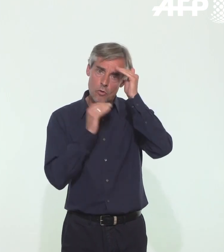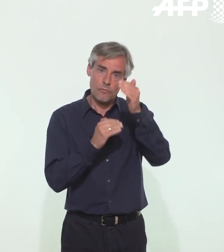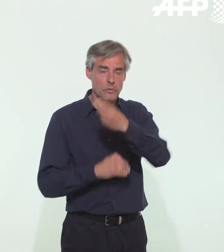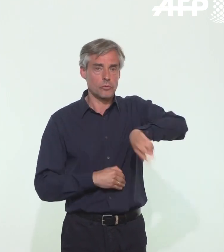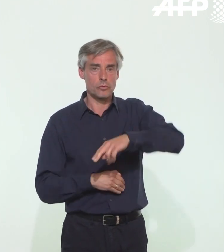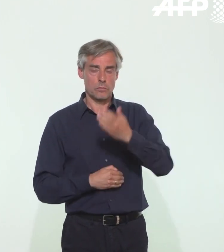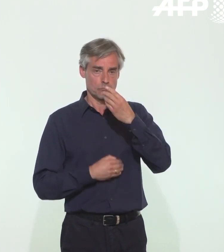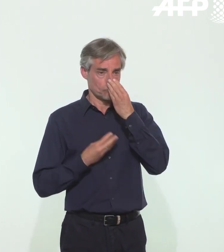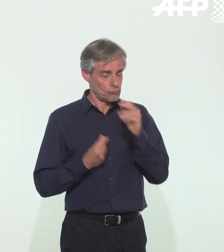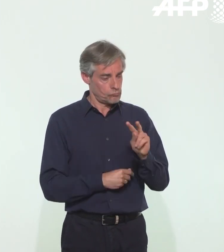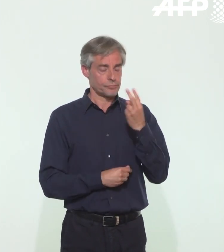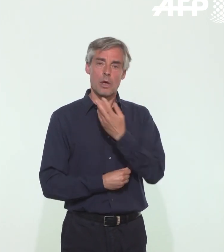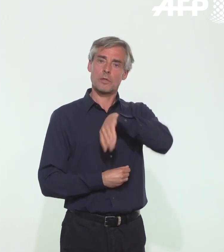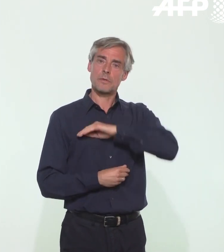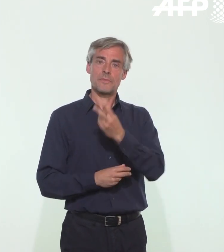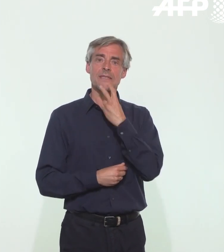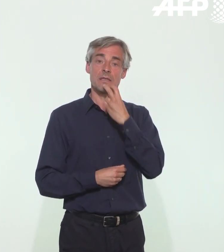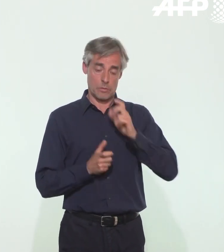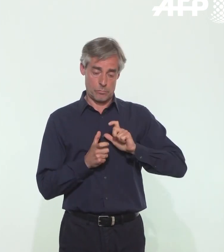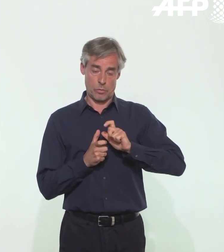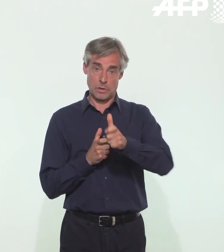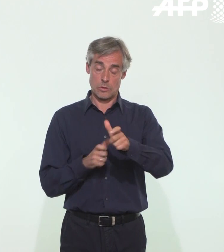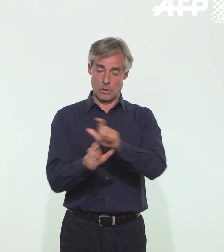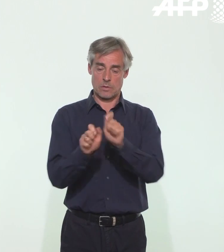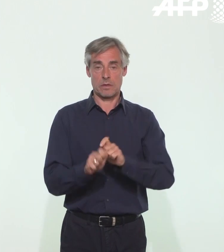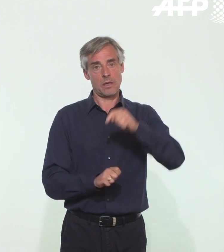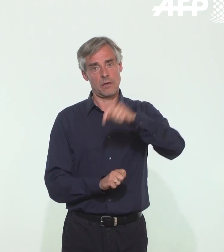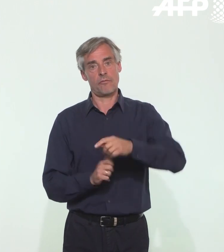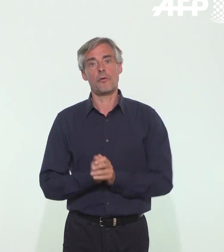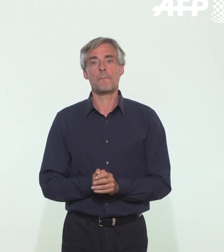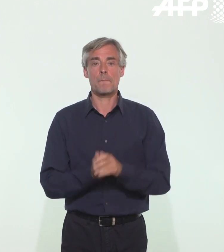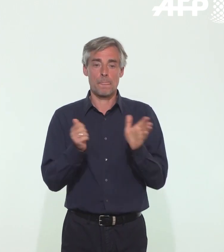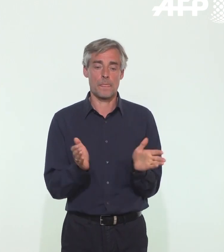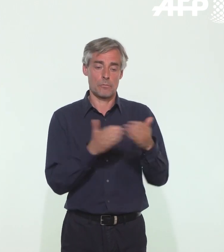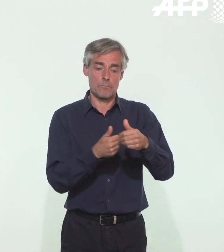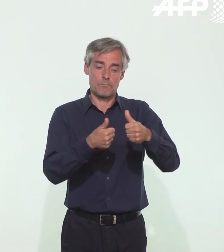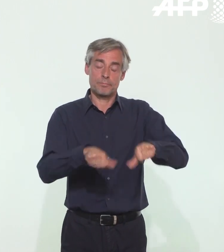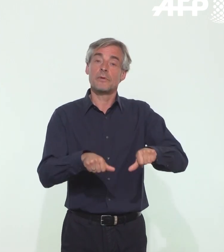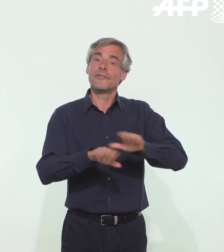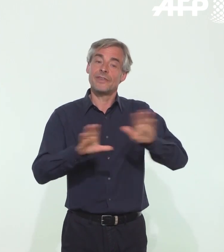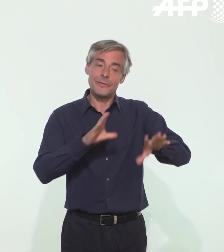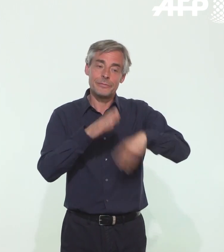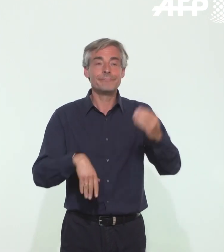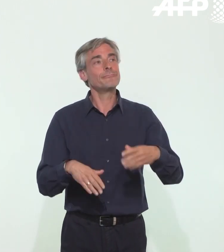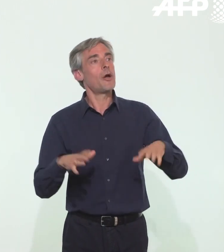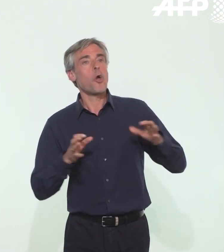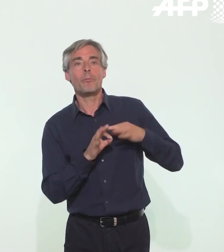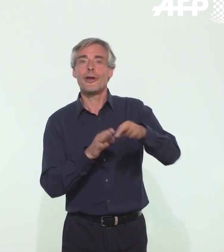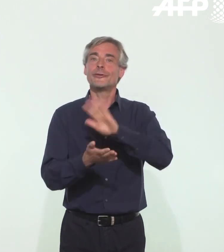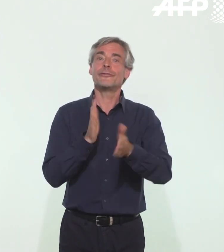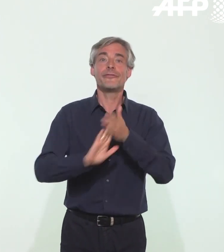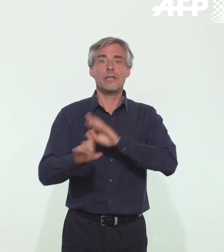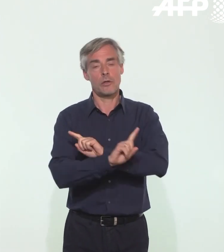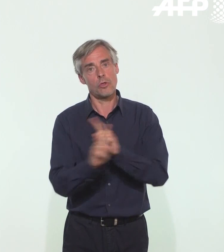des Françaises et des Français pour respecter ce processus. Déconfiné ne signifie pas la fin de l'épidémie. Au